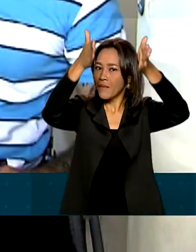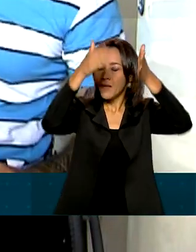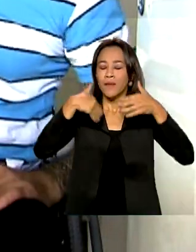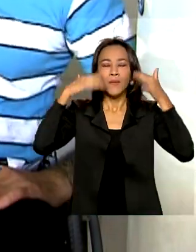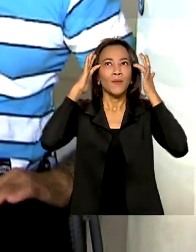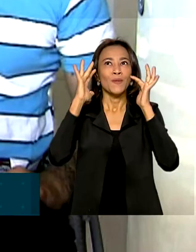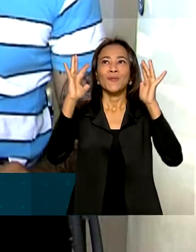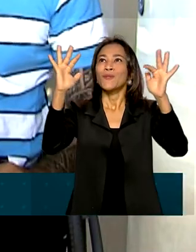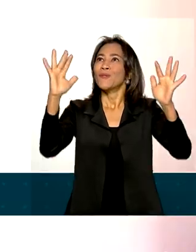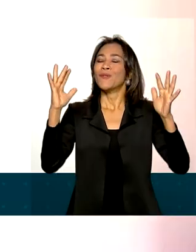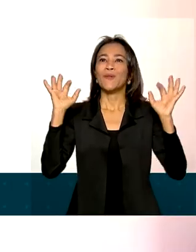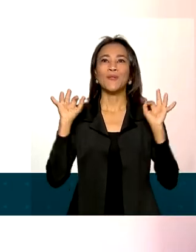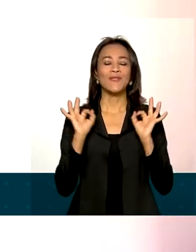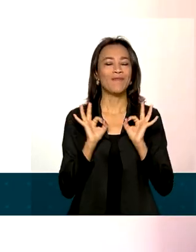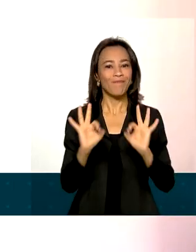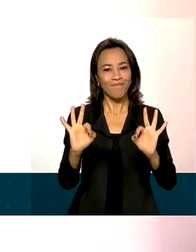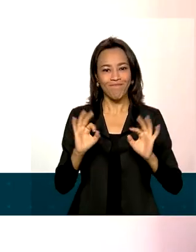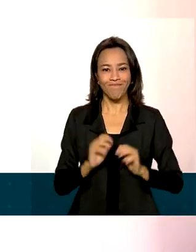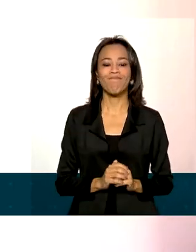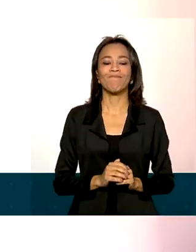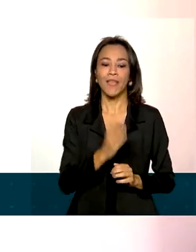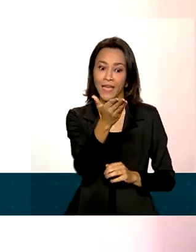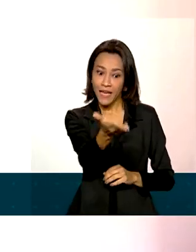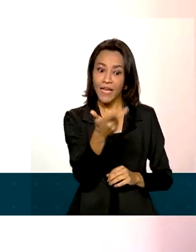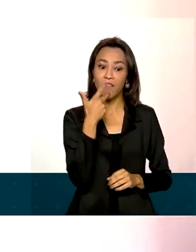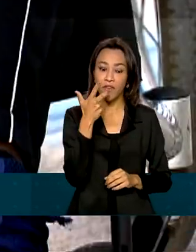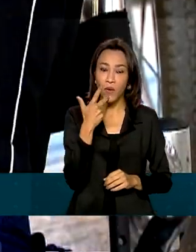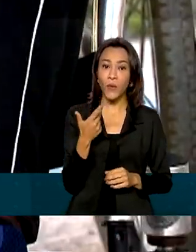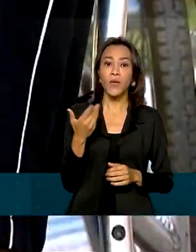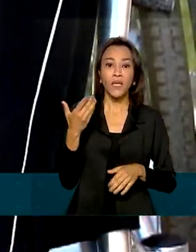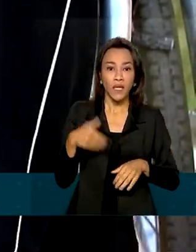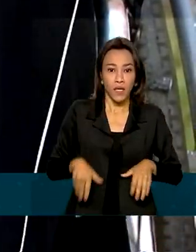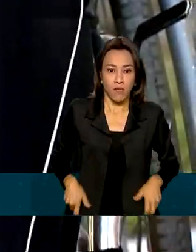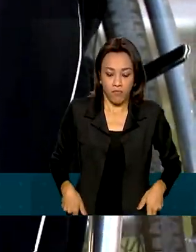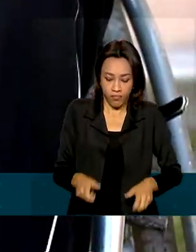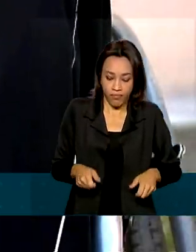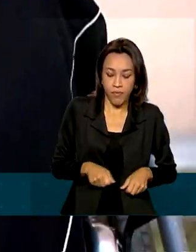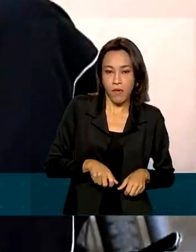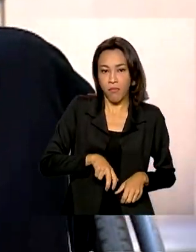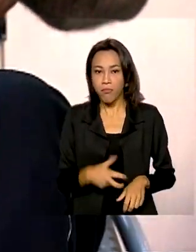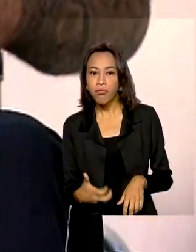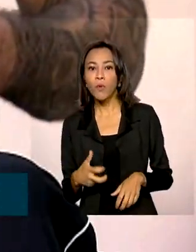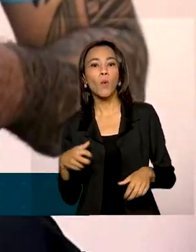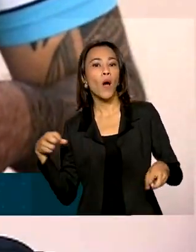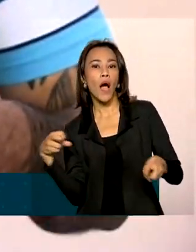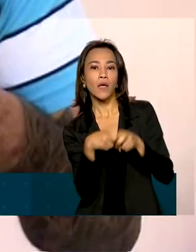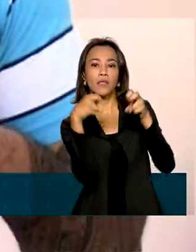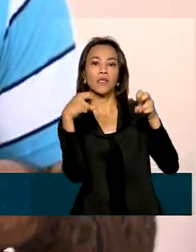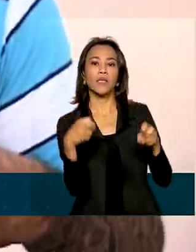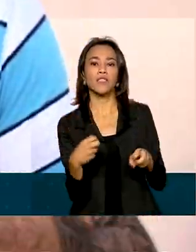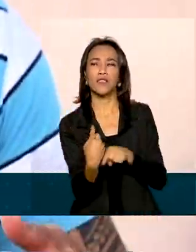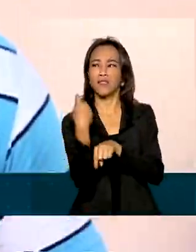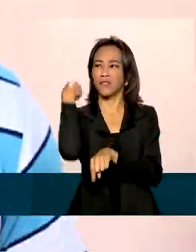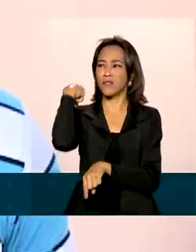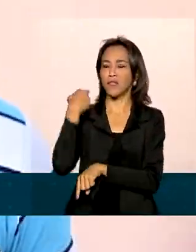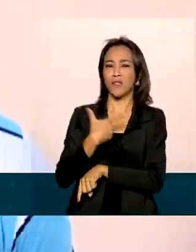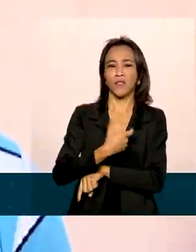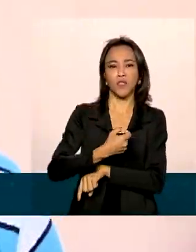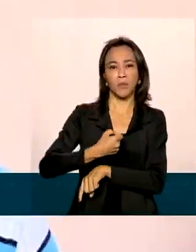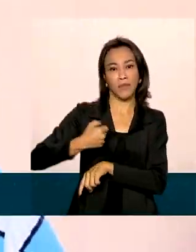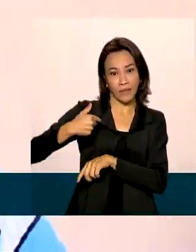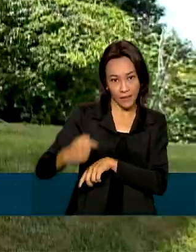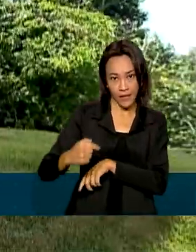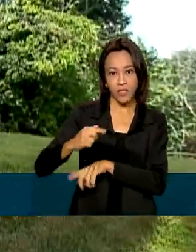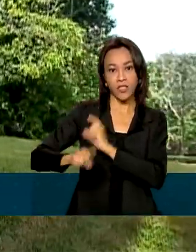realizado para o Érico. Ele conta que ficou paraplégico após um acidente em 2007. Desde então, ficou